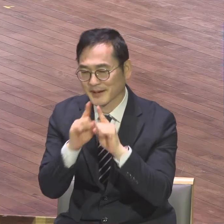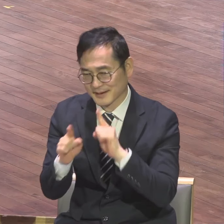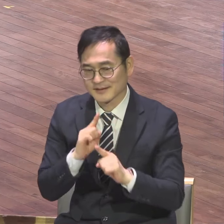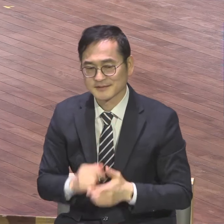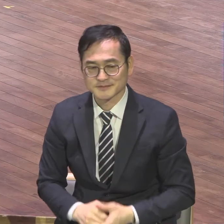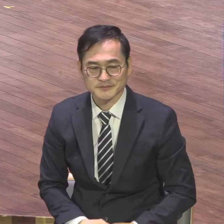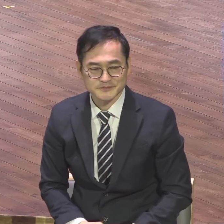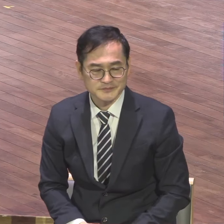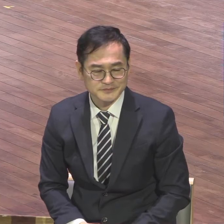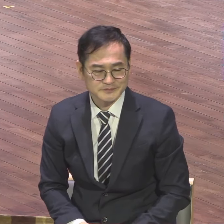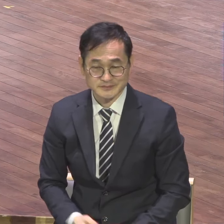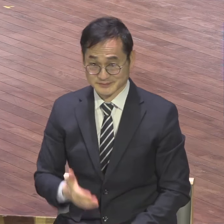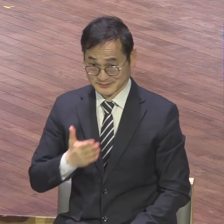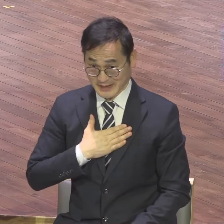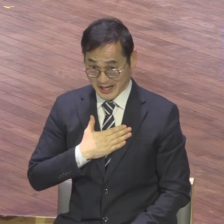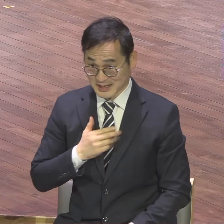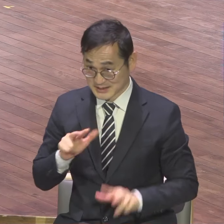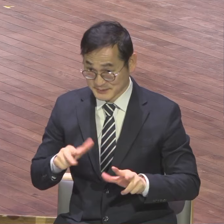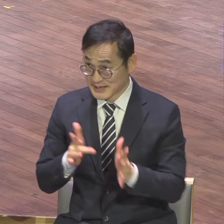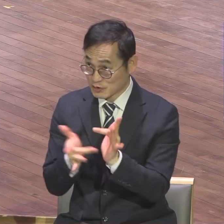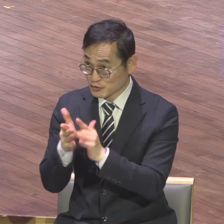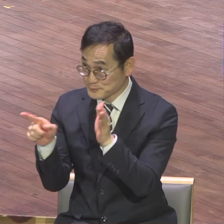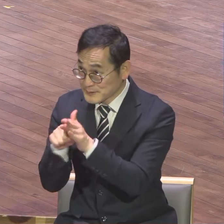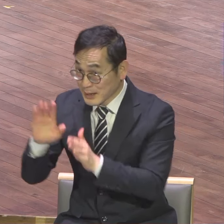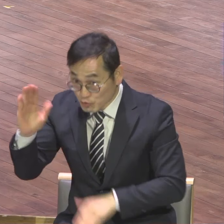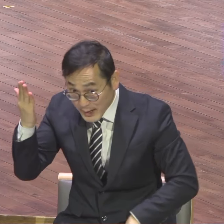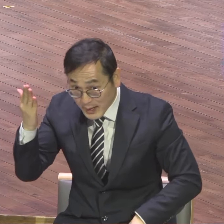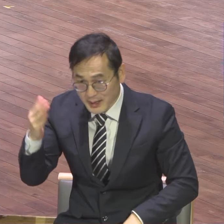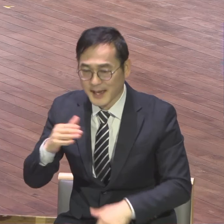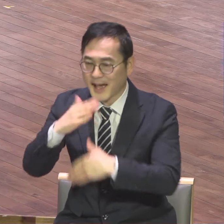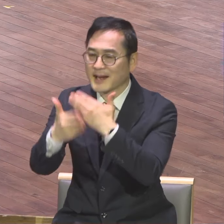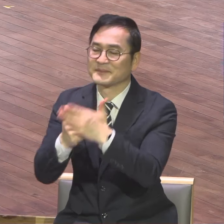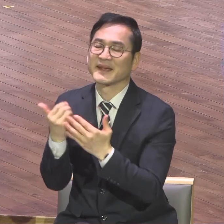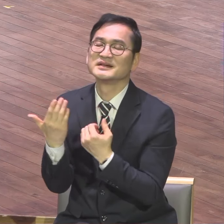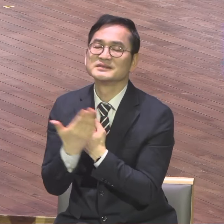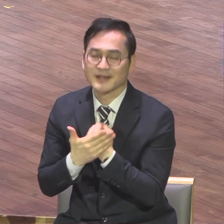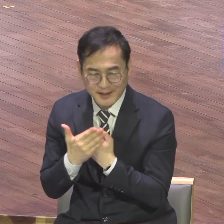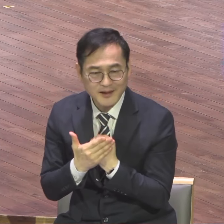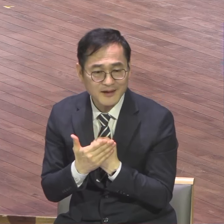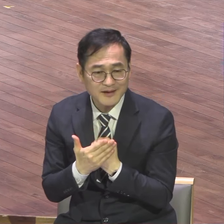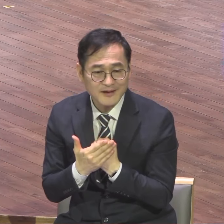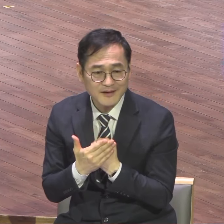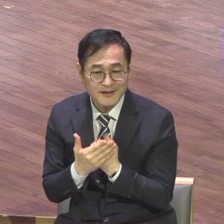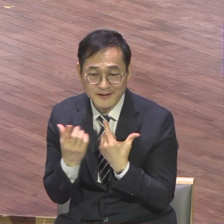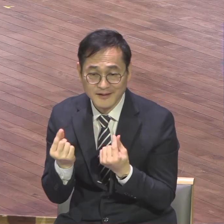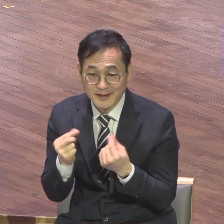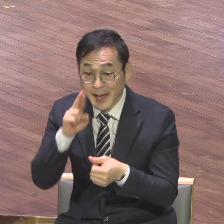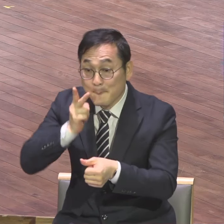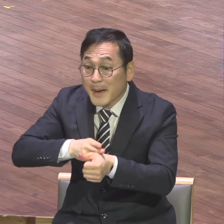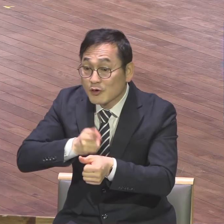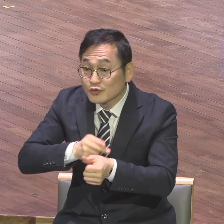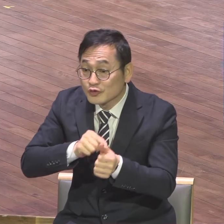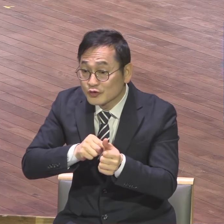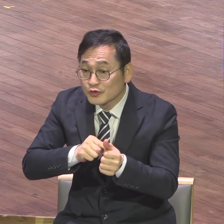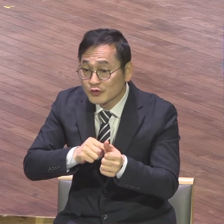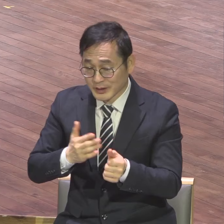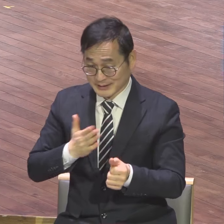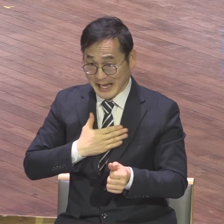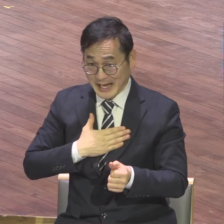나의 나댄 것은 전적으로 하나님의 은혜라. 사도 바울의 영적 고백이 여러분